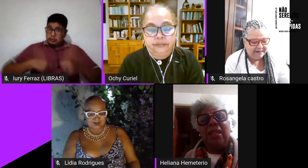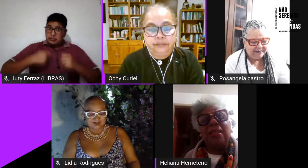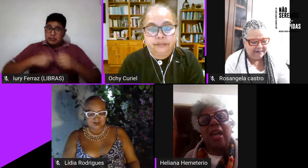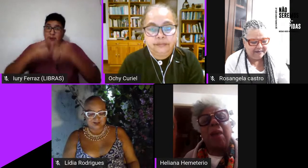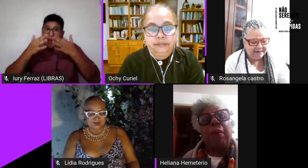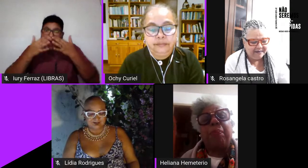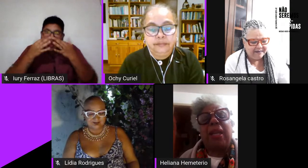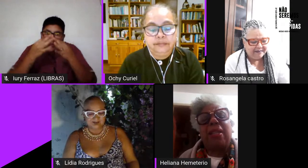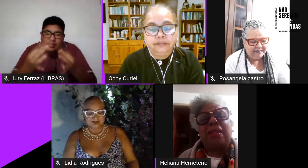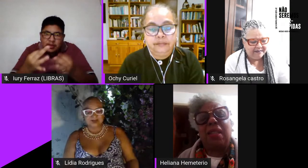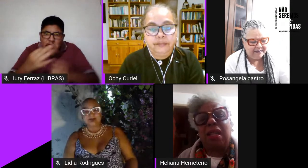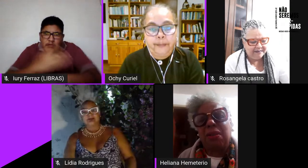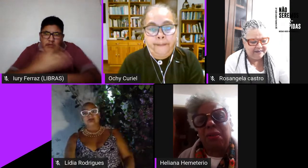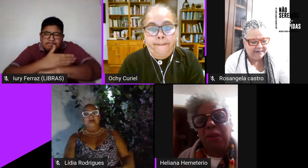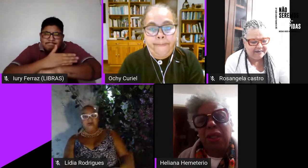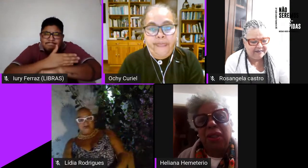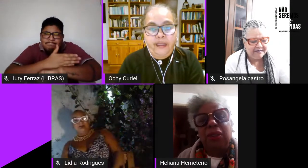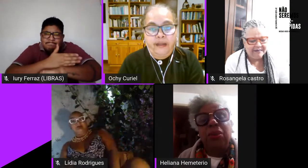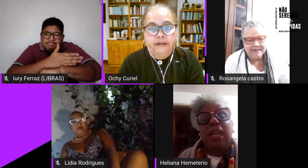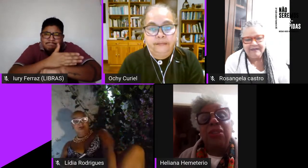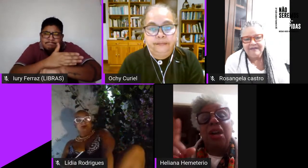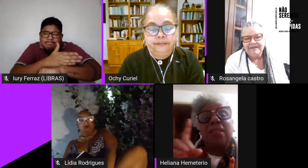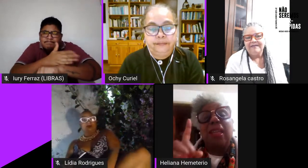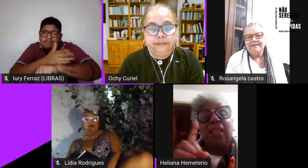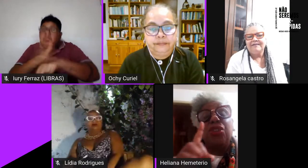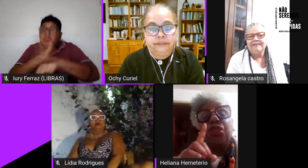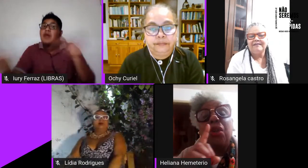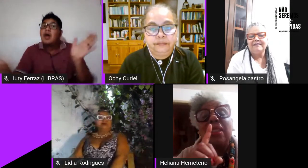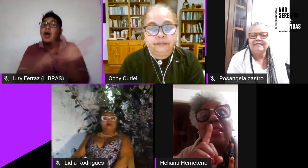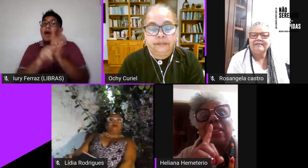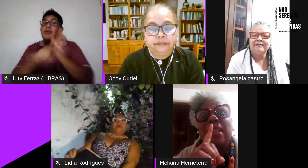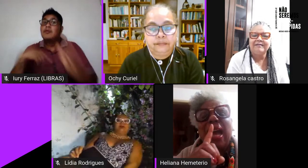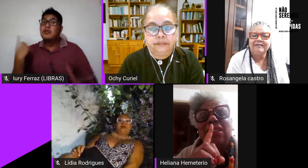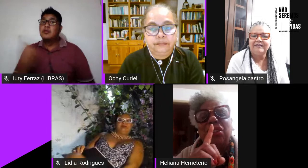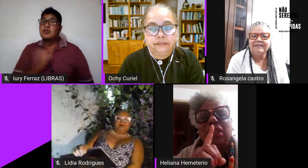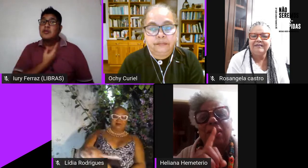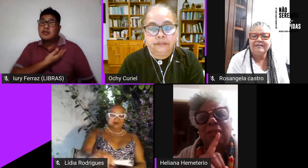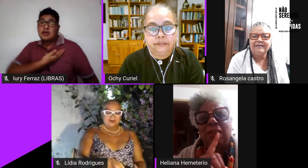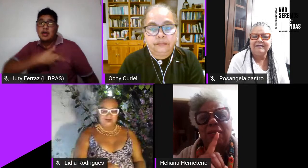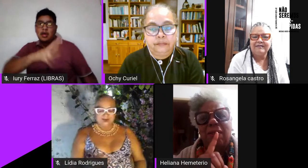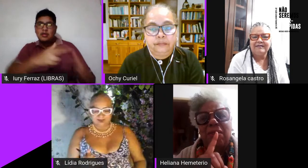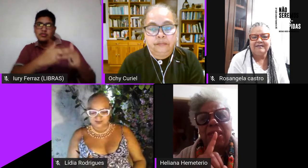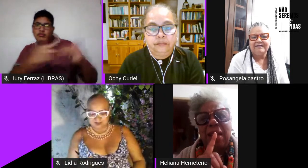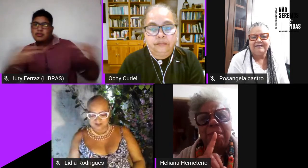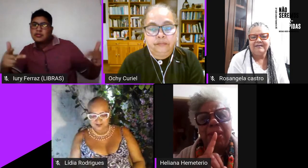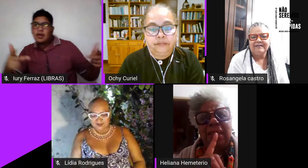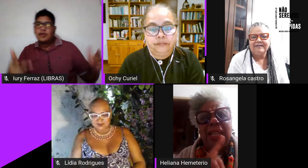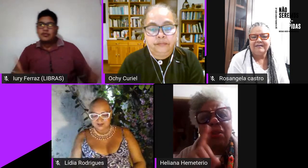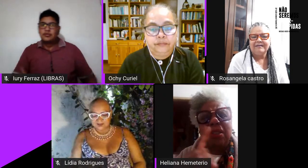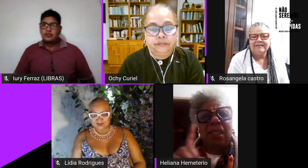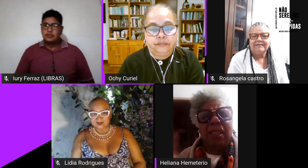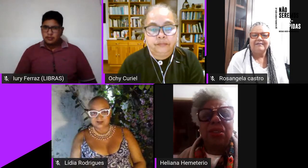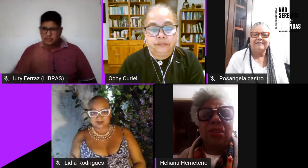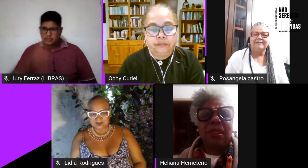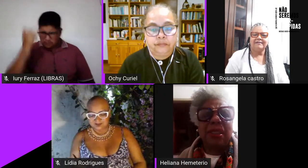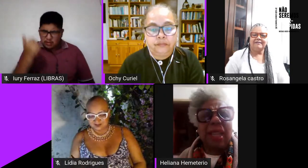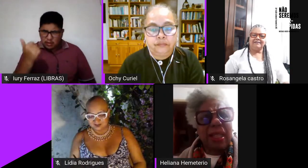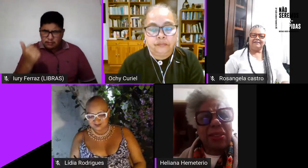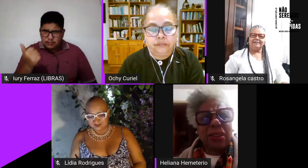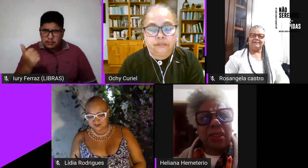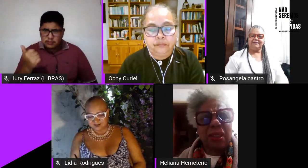nessa apropriação da nossa religiosidade sabe da nossa